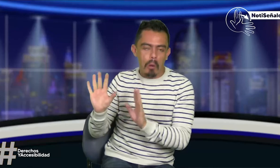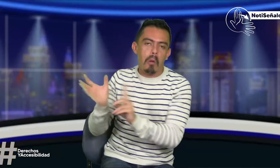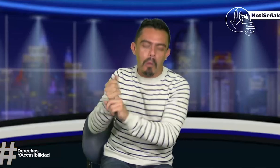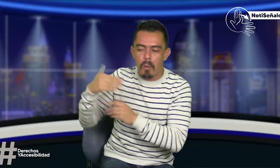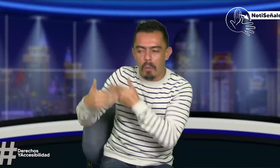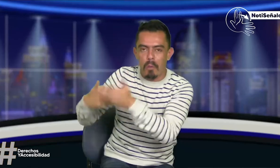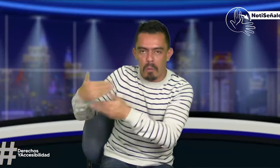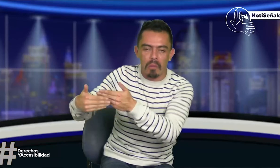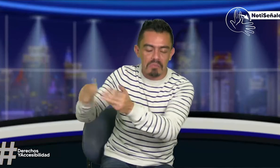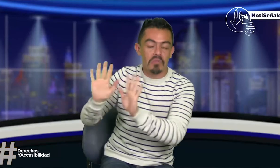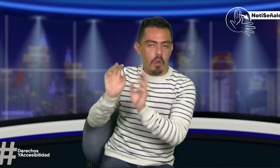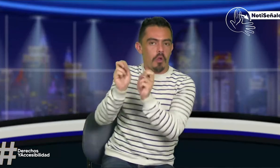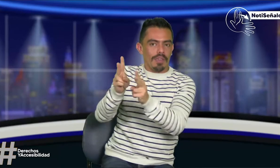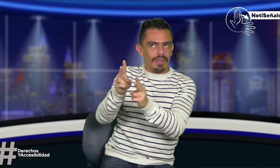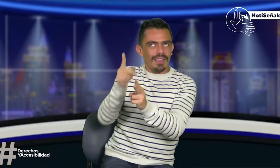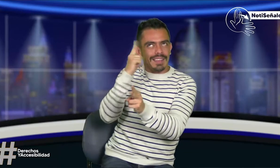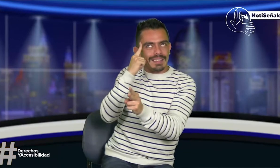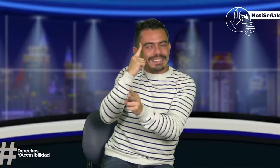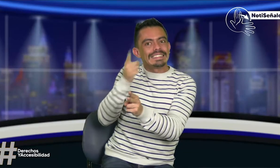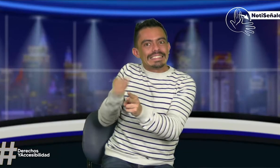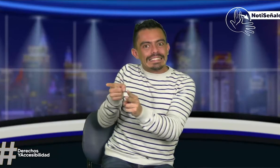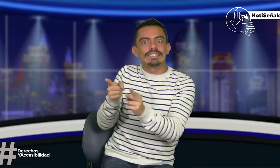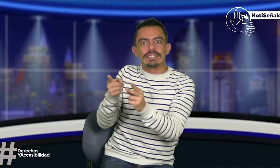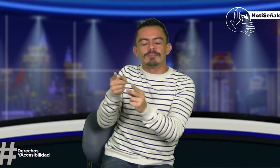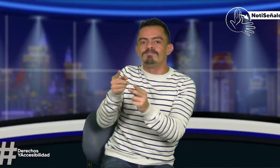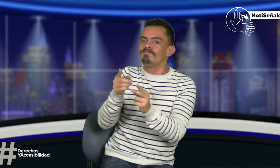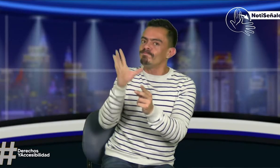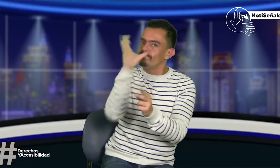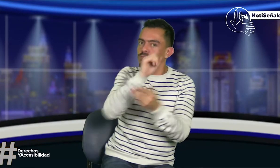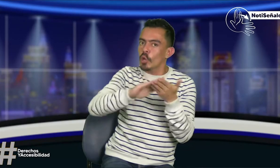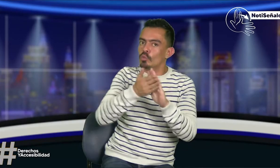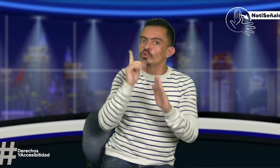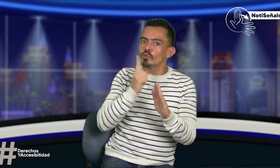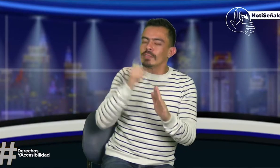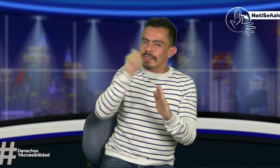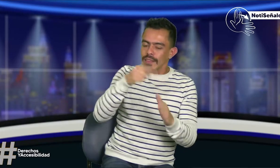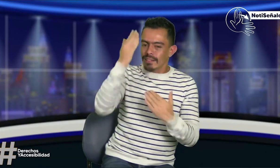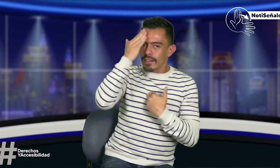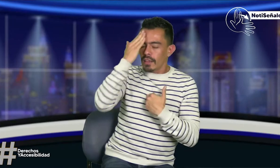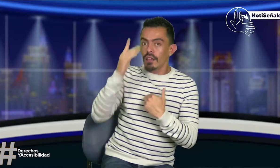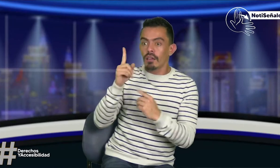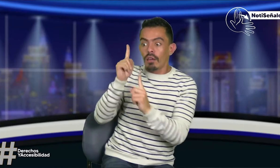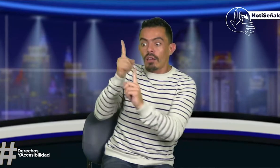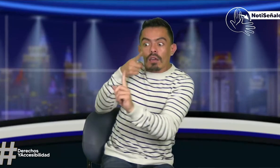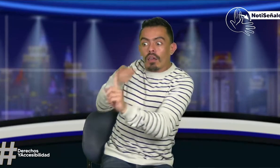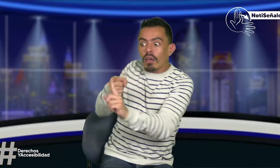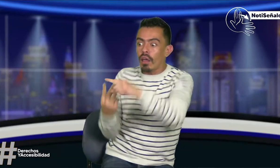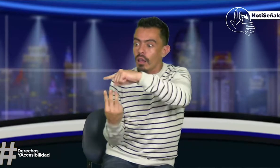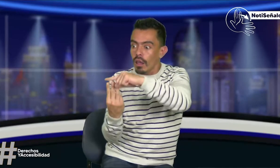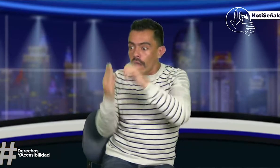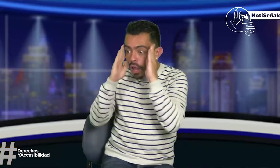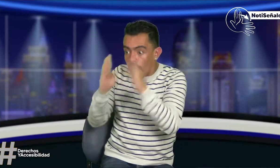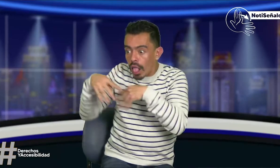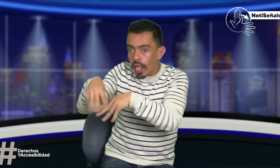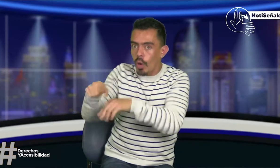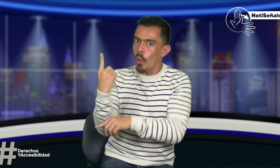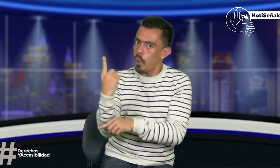también se encontró con unas mesas de trabajo, un 80% para la licencia de conducción. Entonces, es importante que nosotros